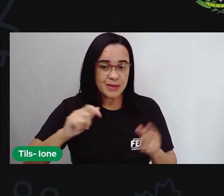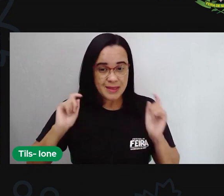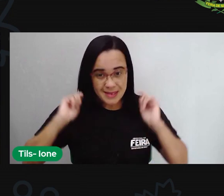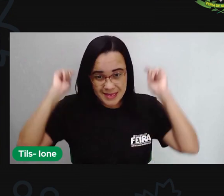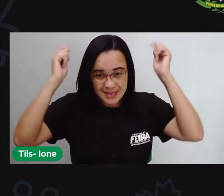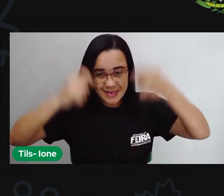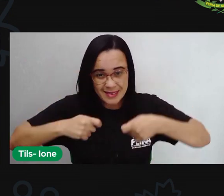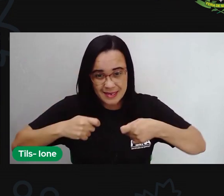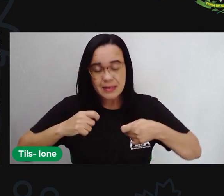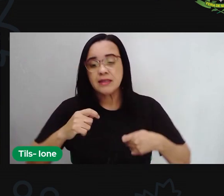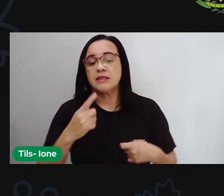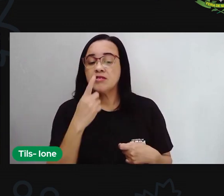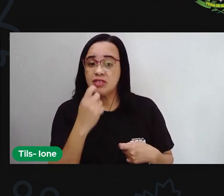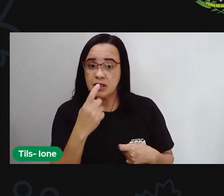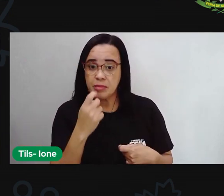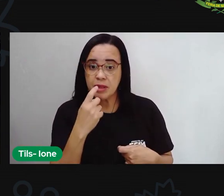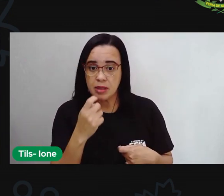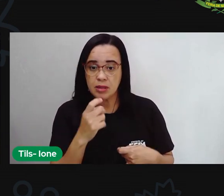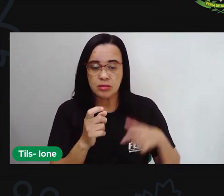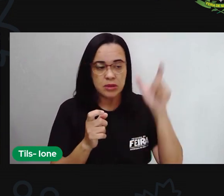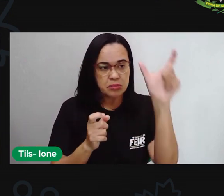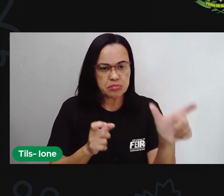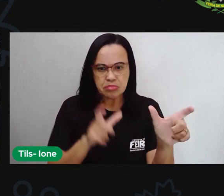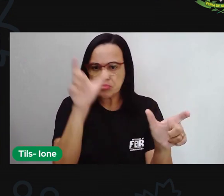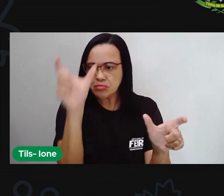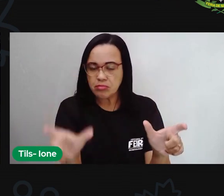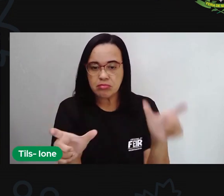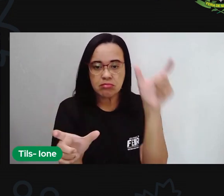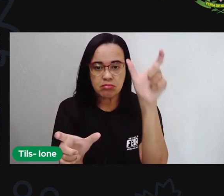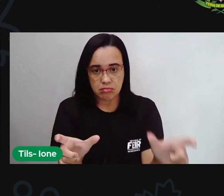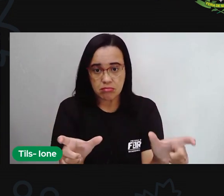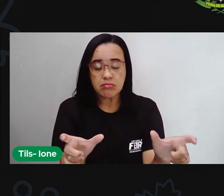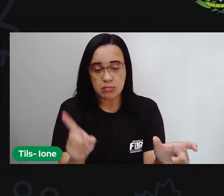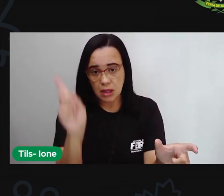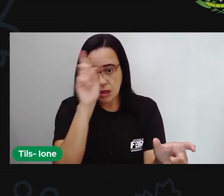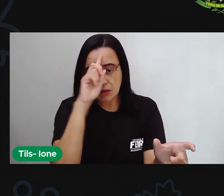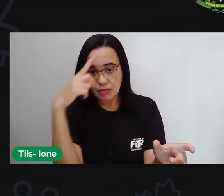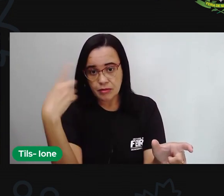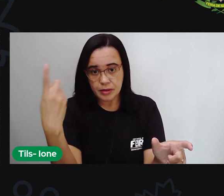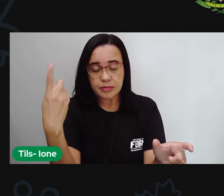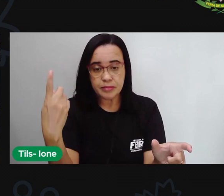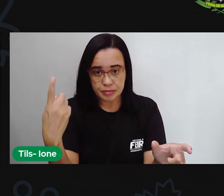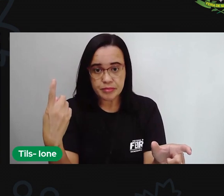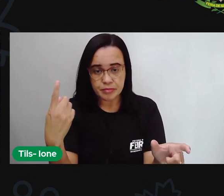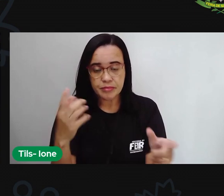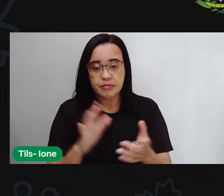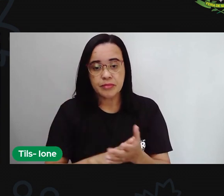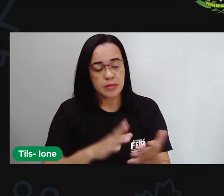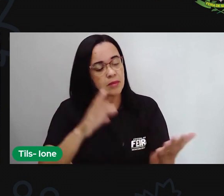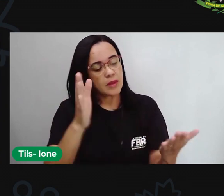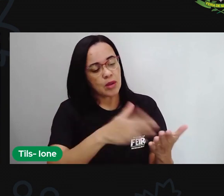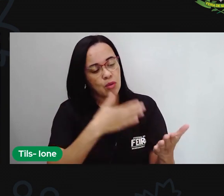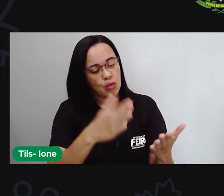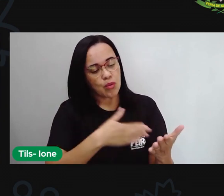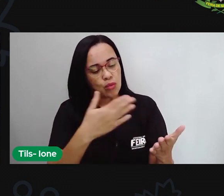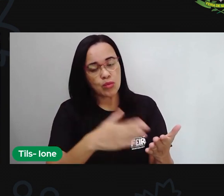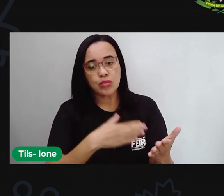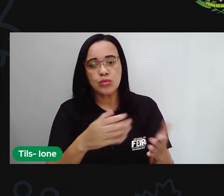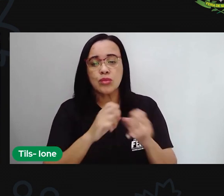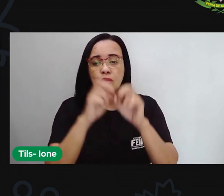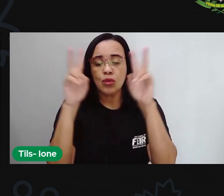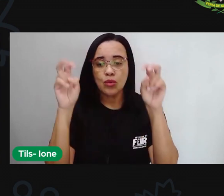e usa aí personagens fantasiosos inclusive o próprio título do livro quando fala aí a floresta